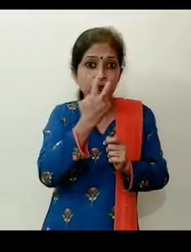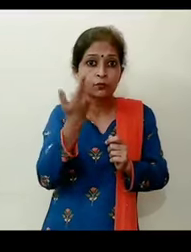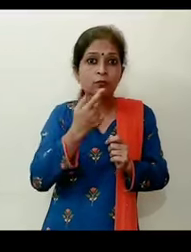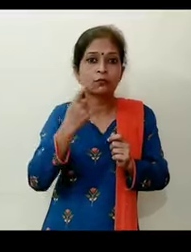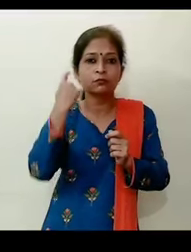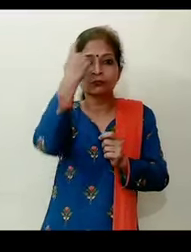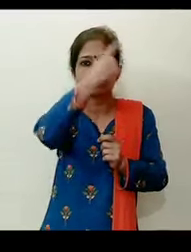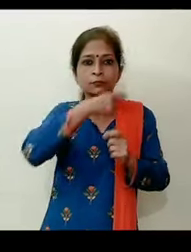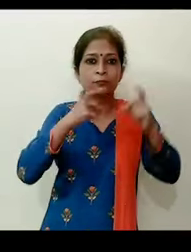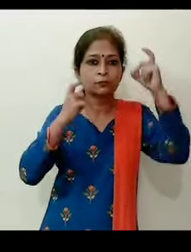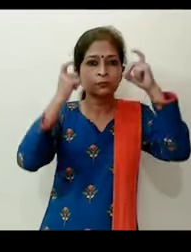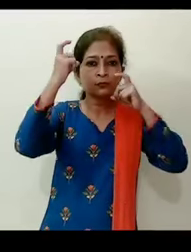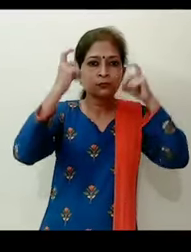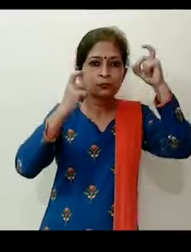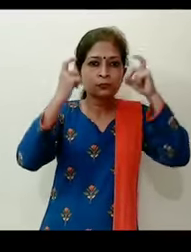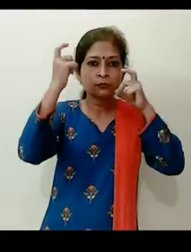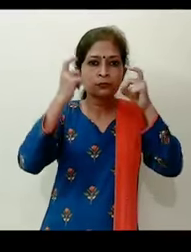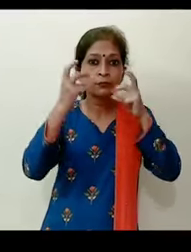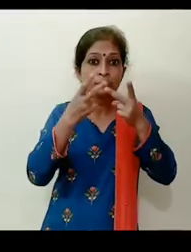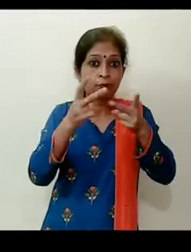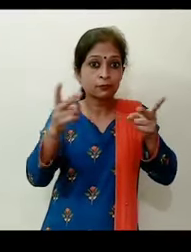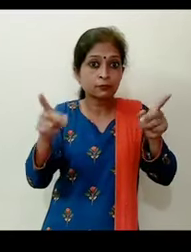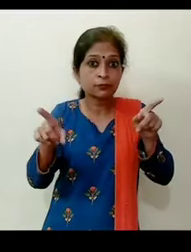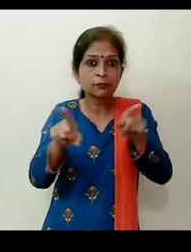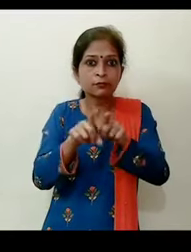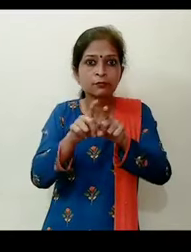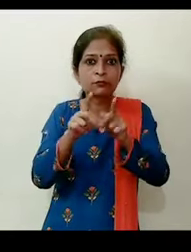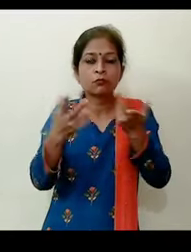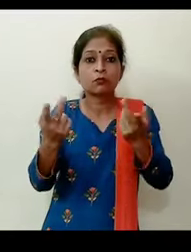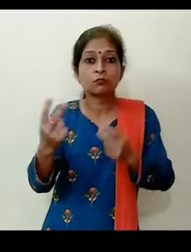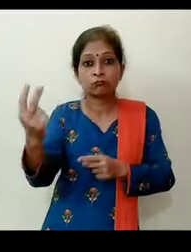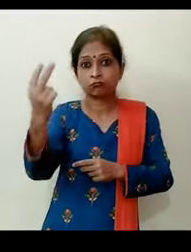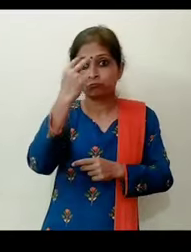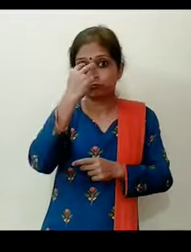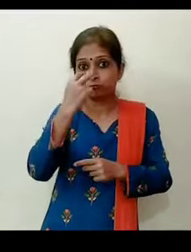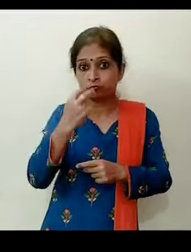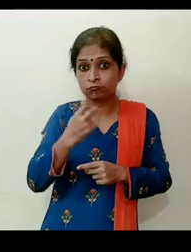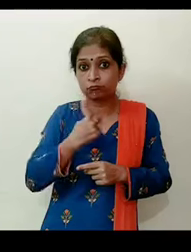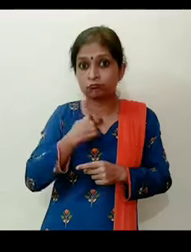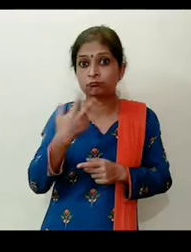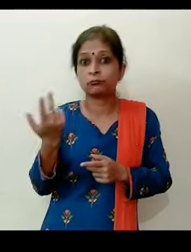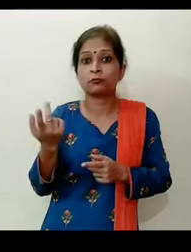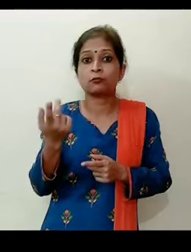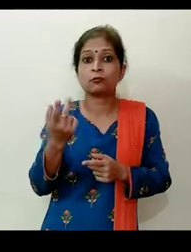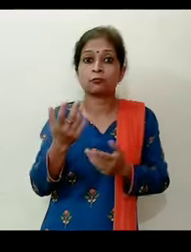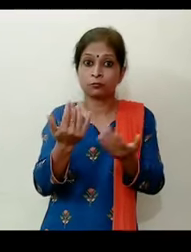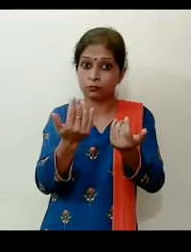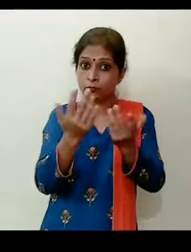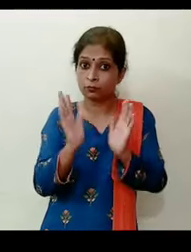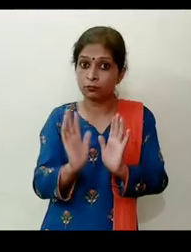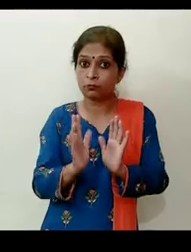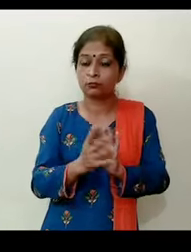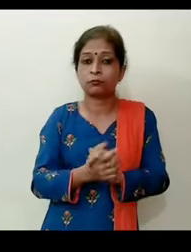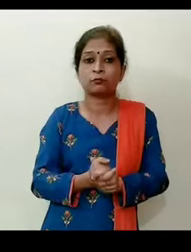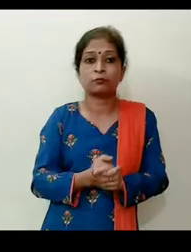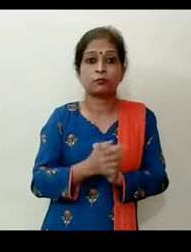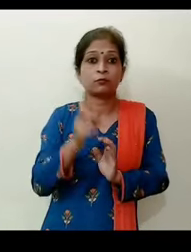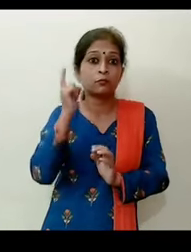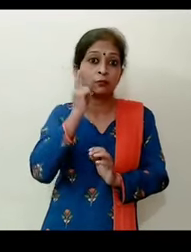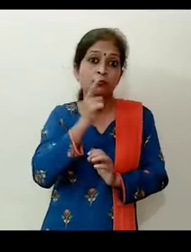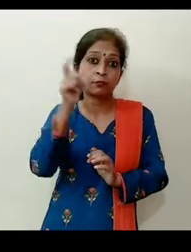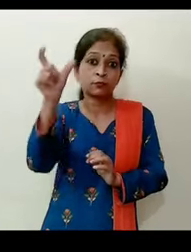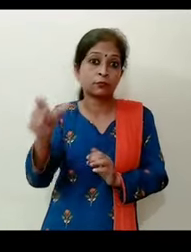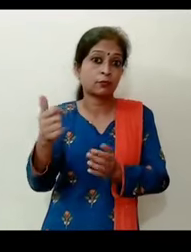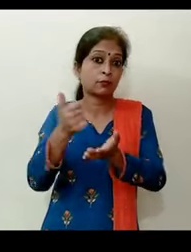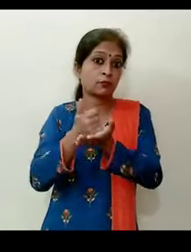चेहरे की भाव भंगिमाय कुछ हद तक क्या बहुत हद तक देखी जा सकती हैं एक शरवन दिव्यांग